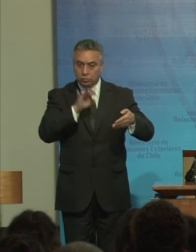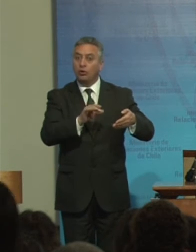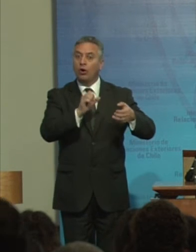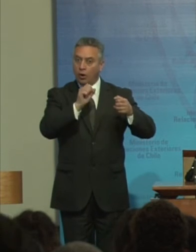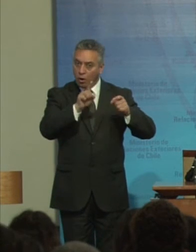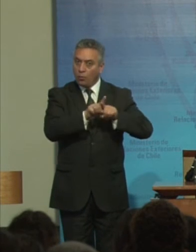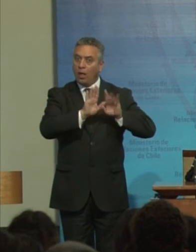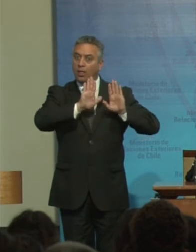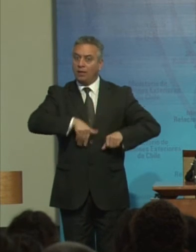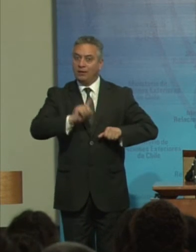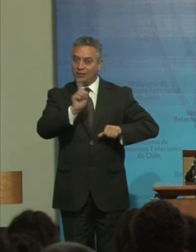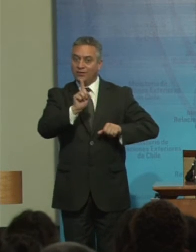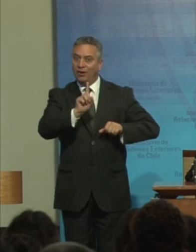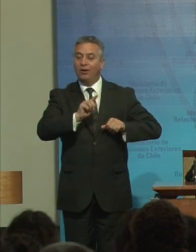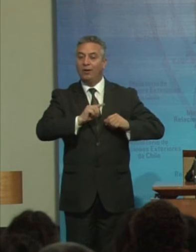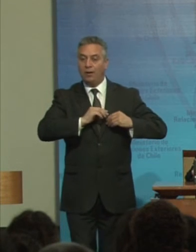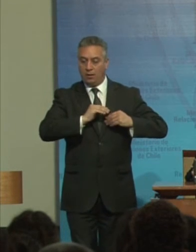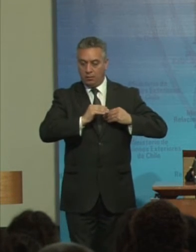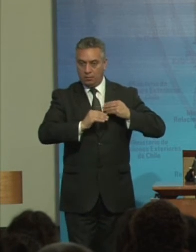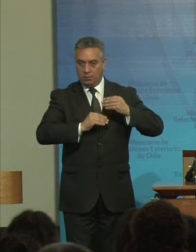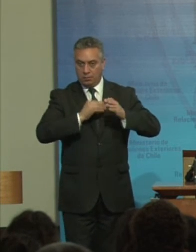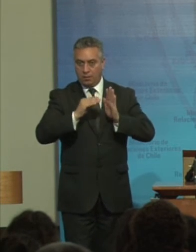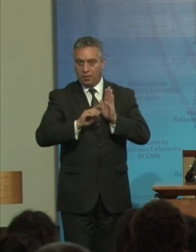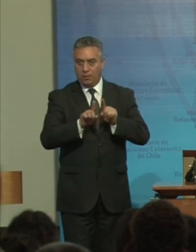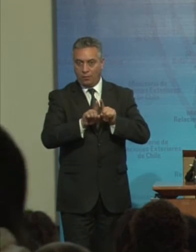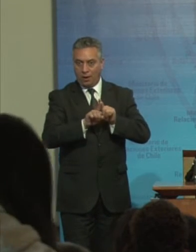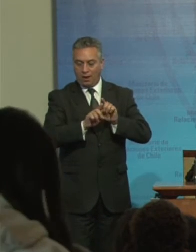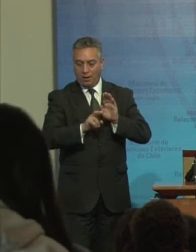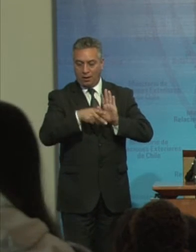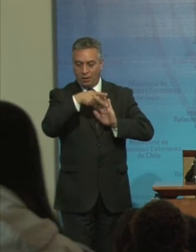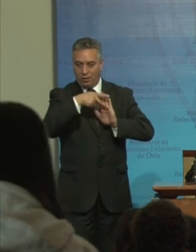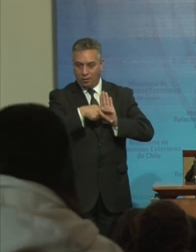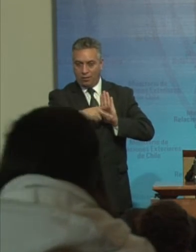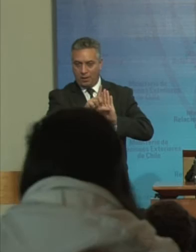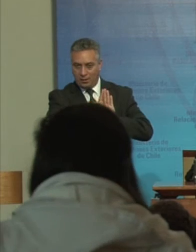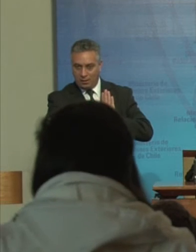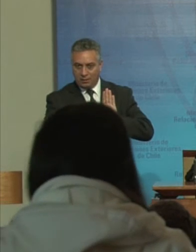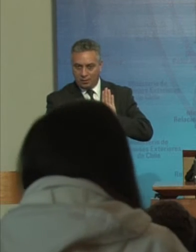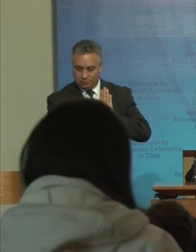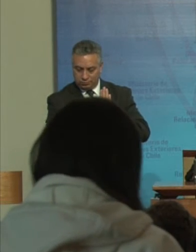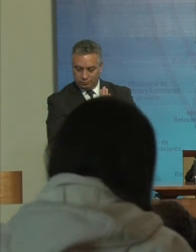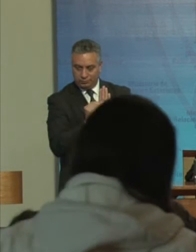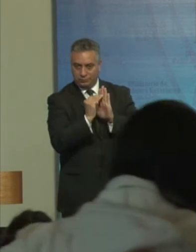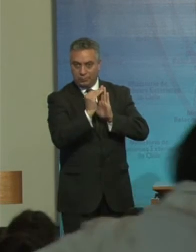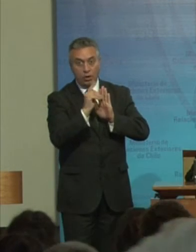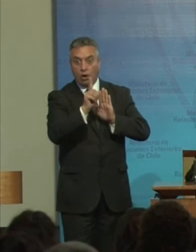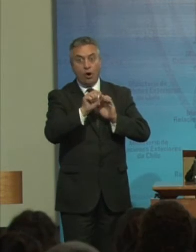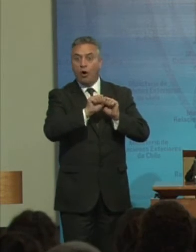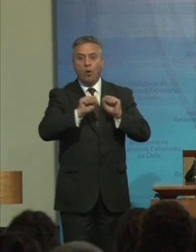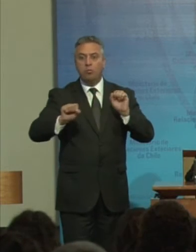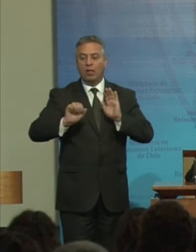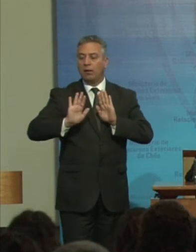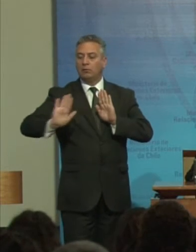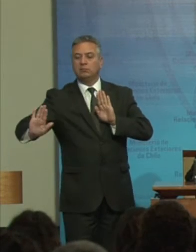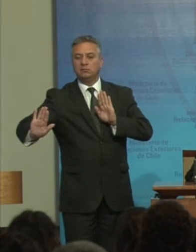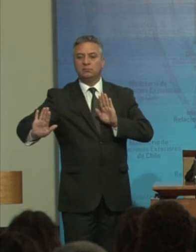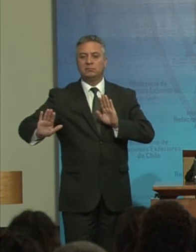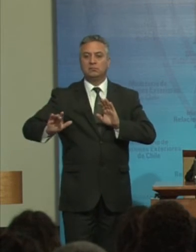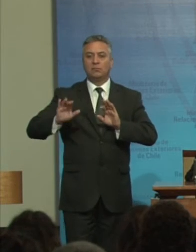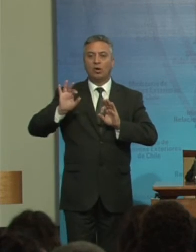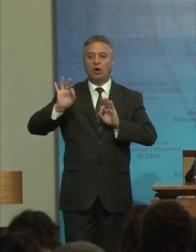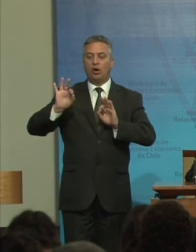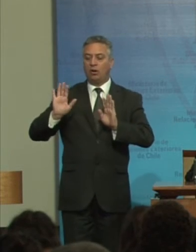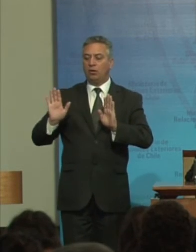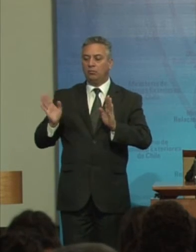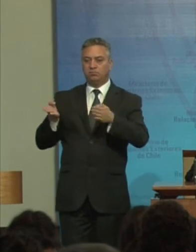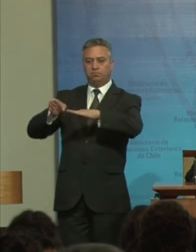Estas prioridades Por definición No pueden ser Dilatadas O restringidas Por